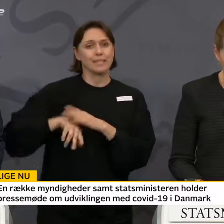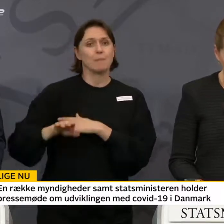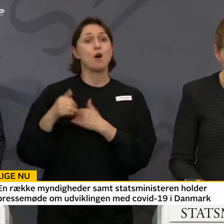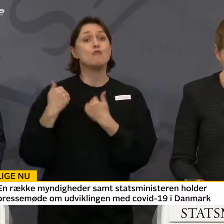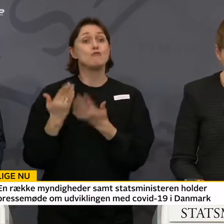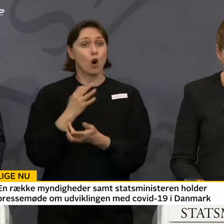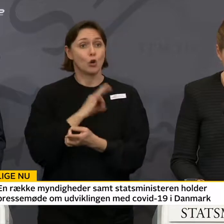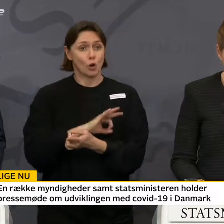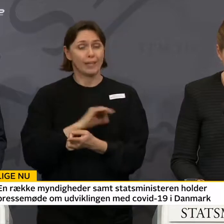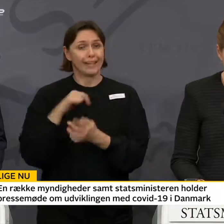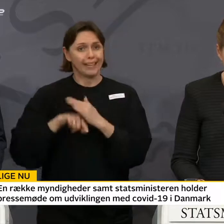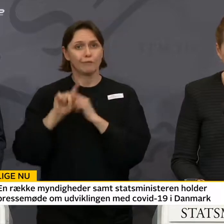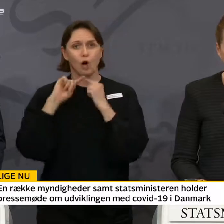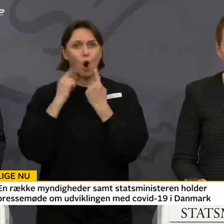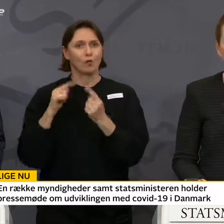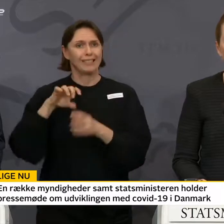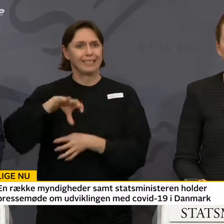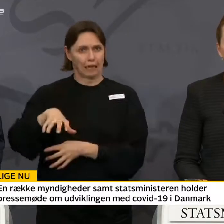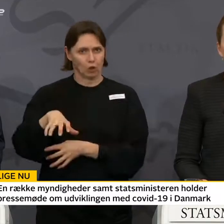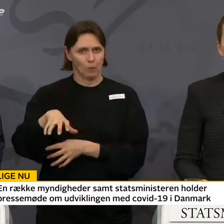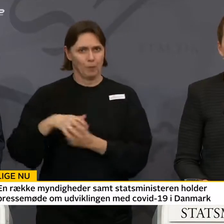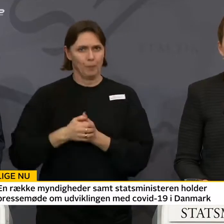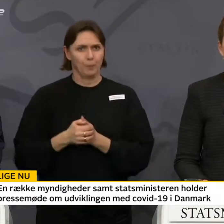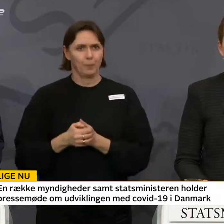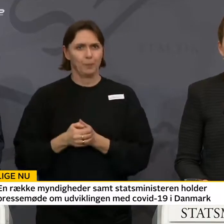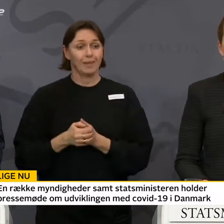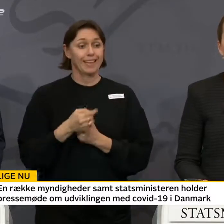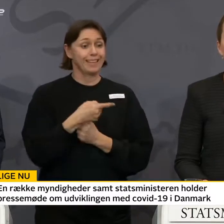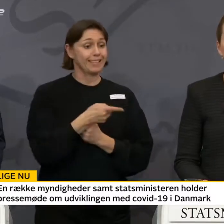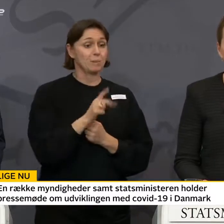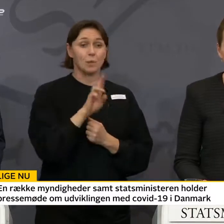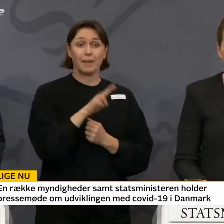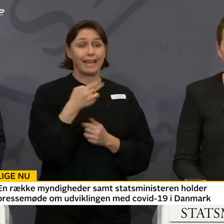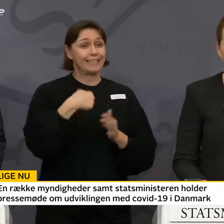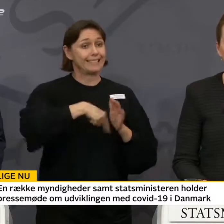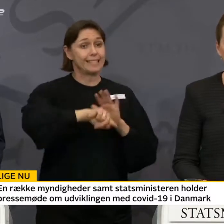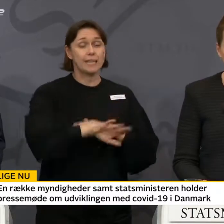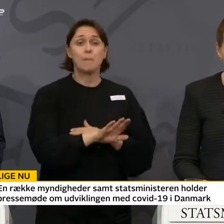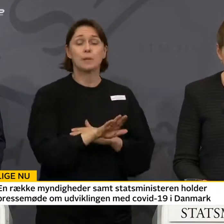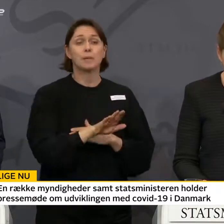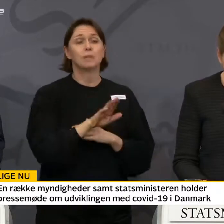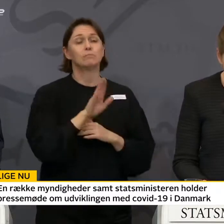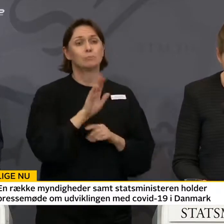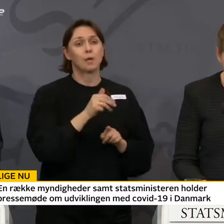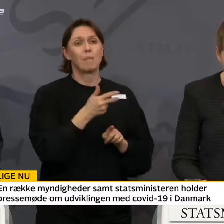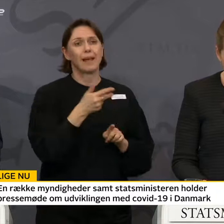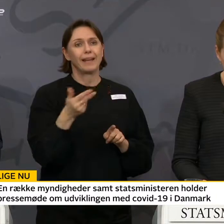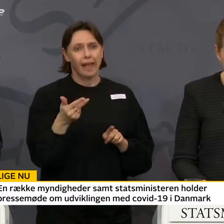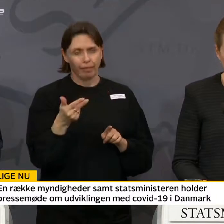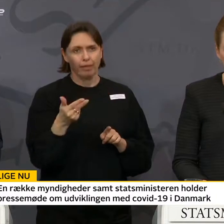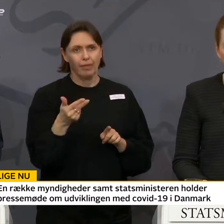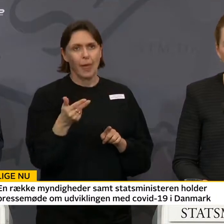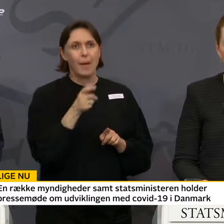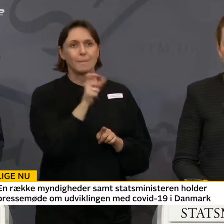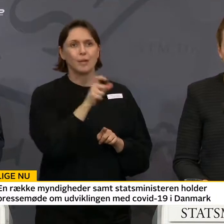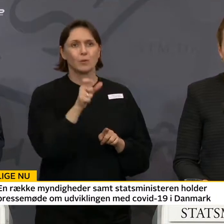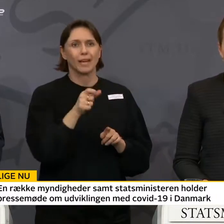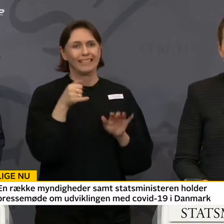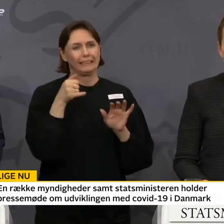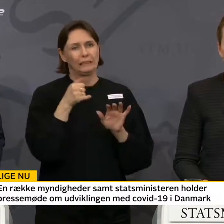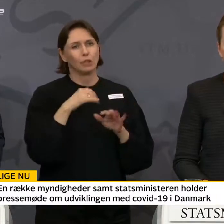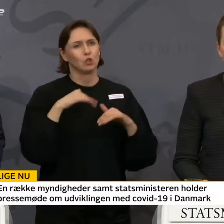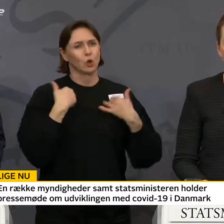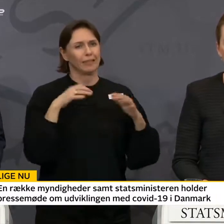løn i den offentlige sektor. Dem, der ikke kan sendes hjem, er blandt andet, og jeg siger blandt andet, personale i